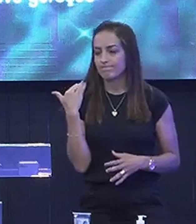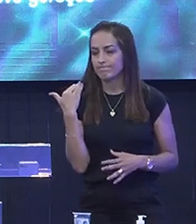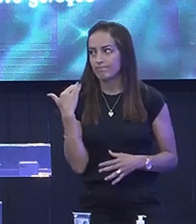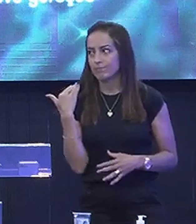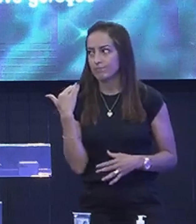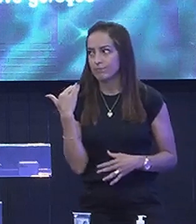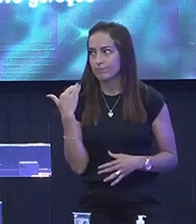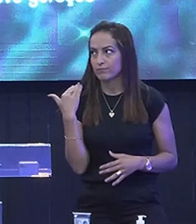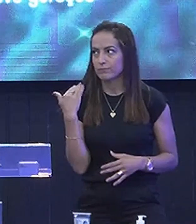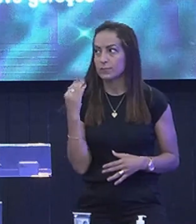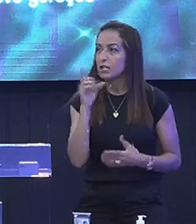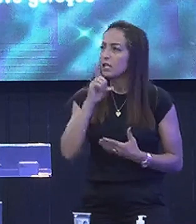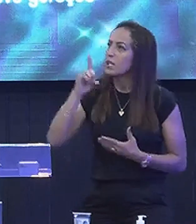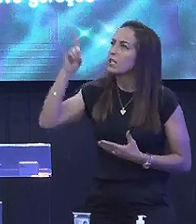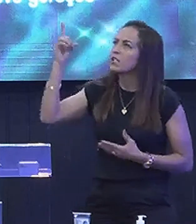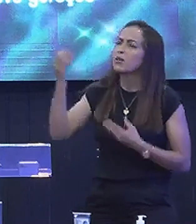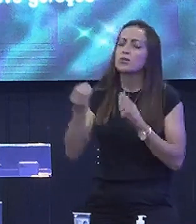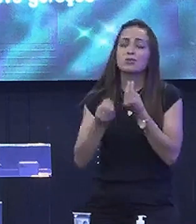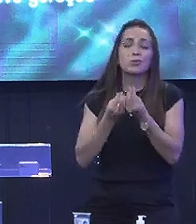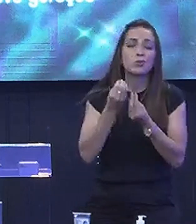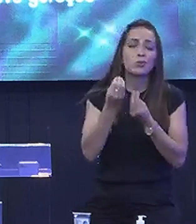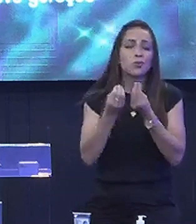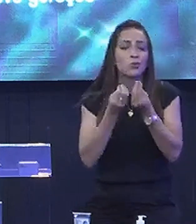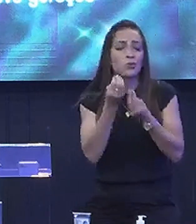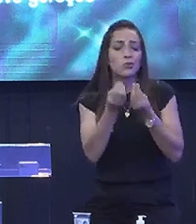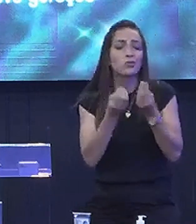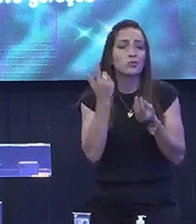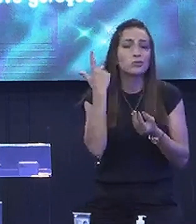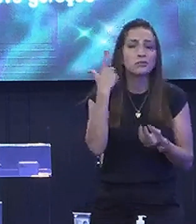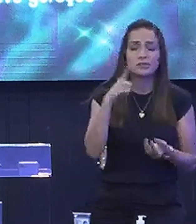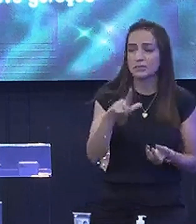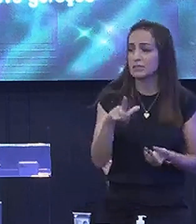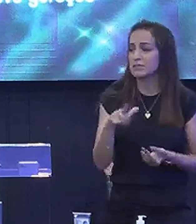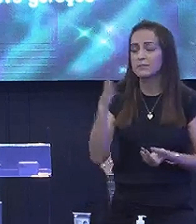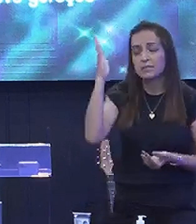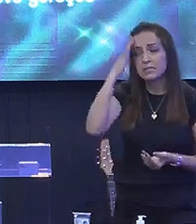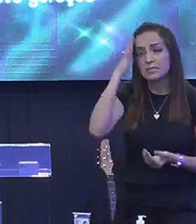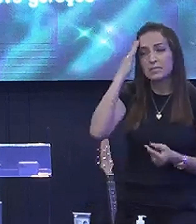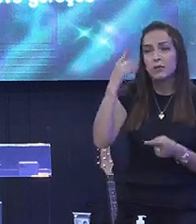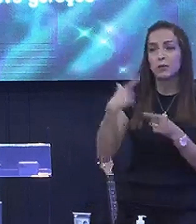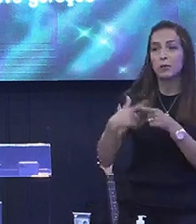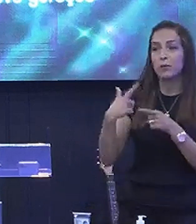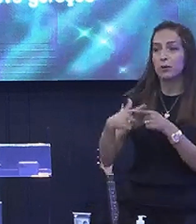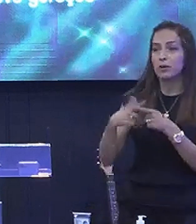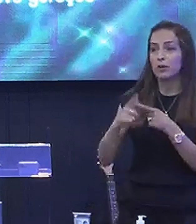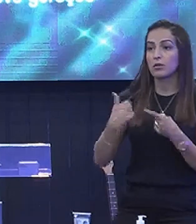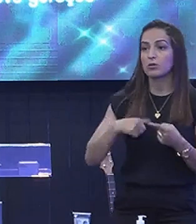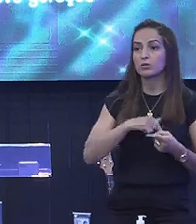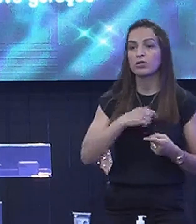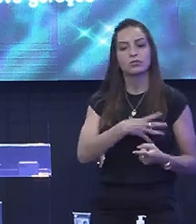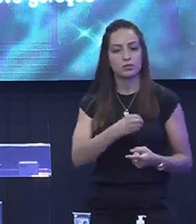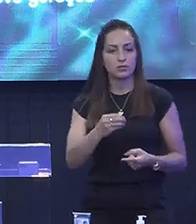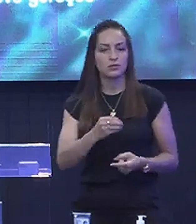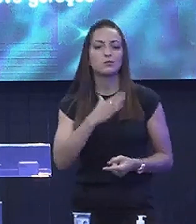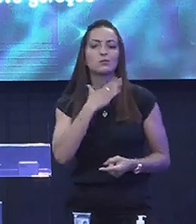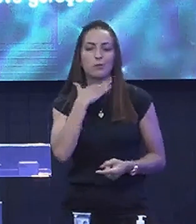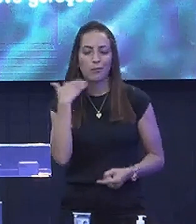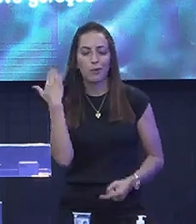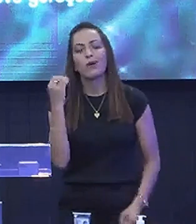Eu falei Deus como é que eu vou Consertar isso agora Você sabe por que? Os nossos filhos Morrem